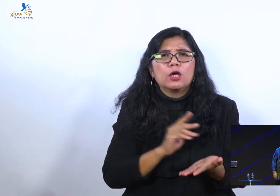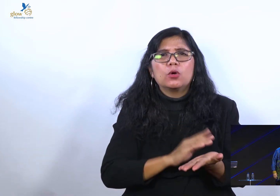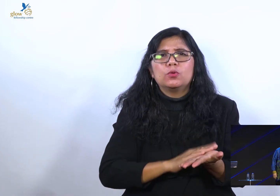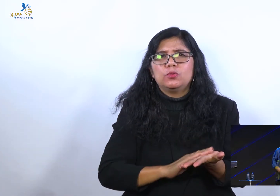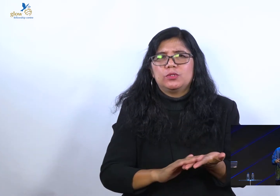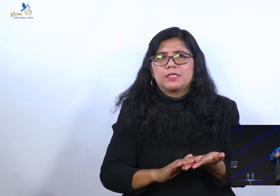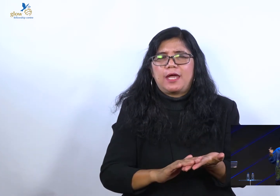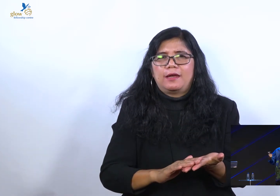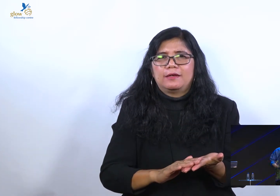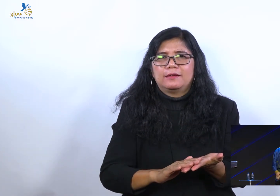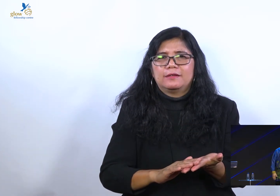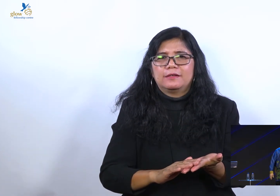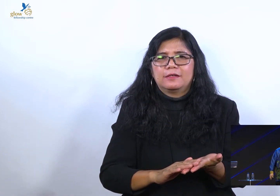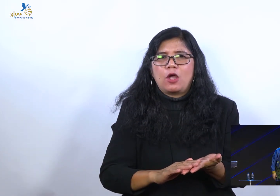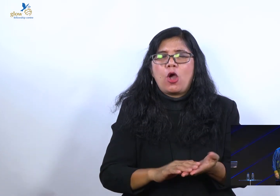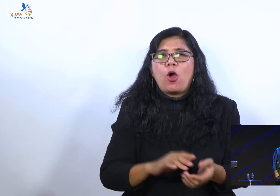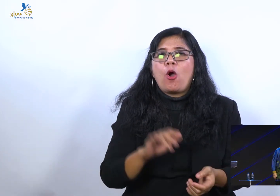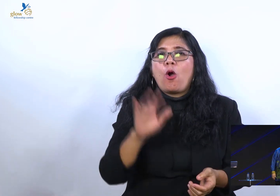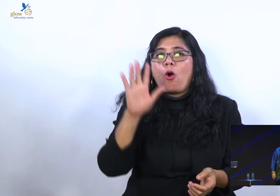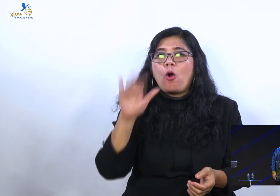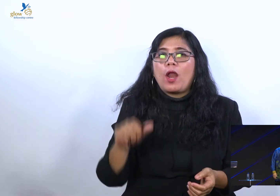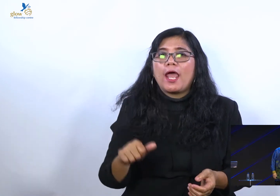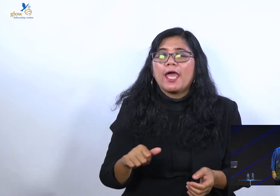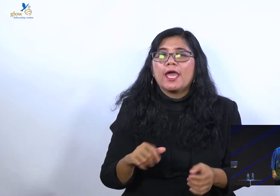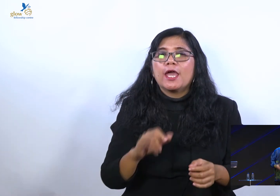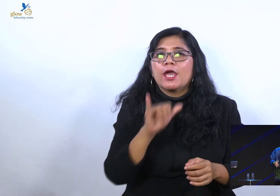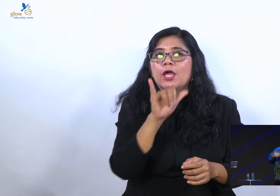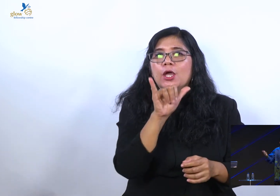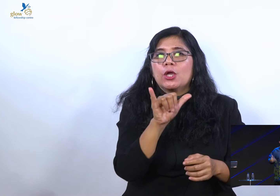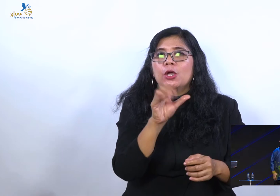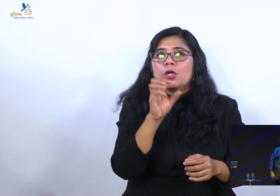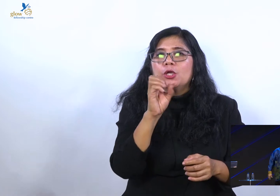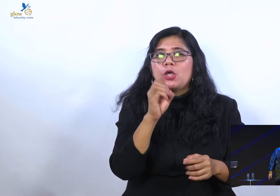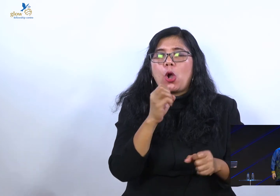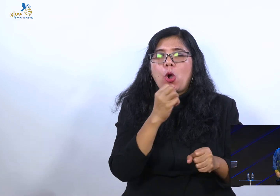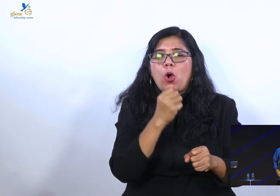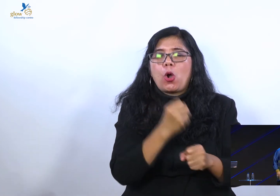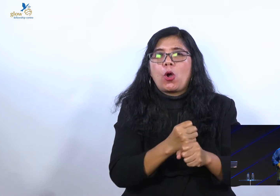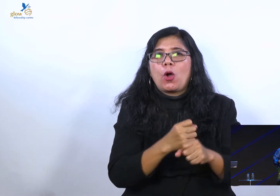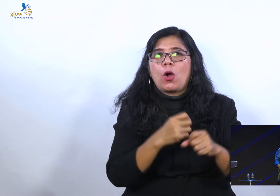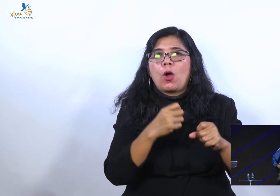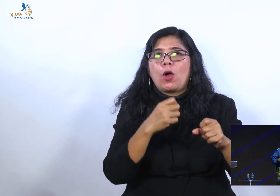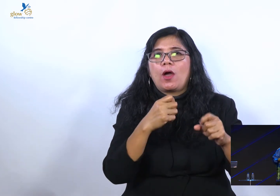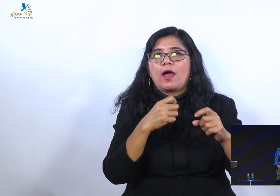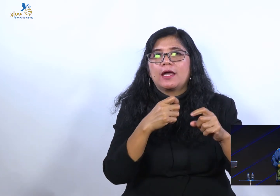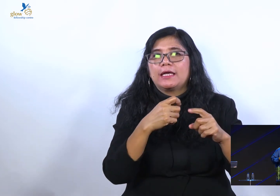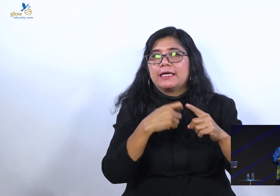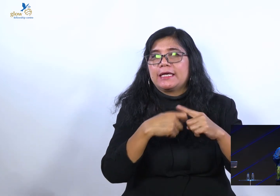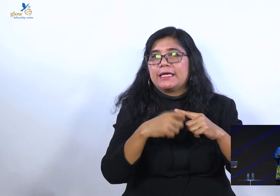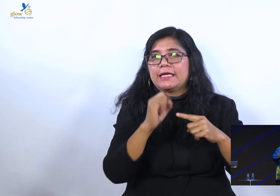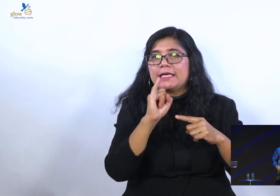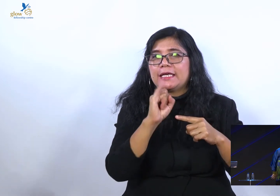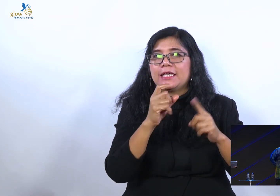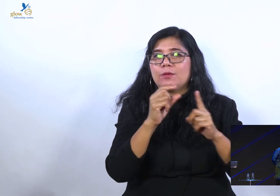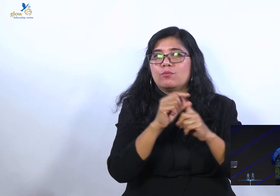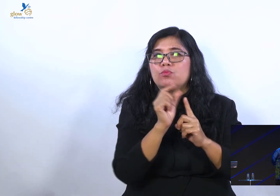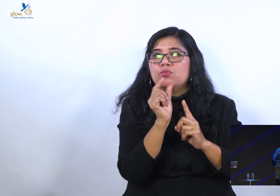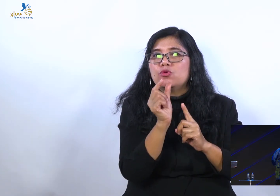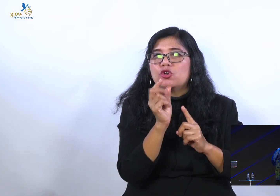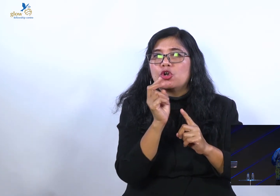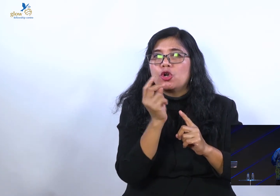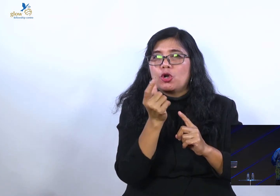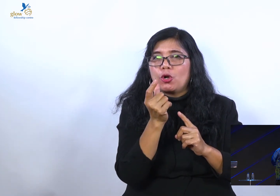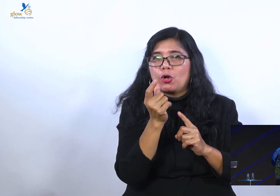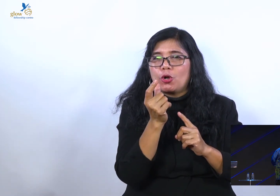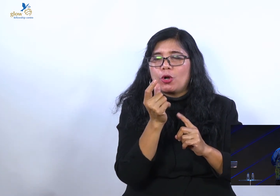Oleh Yom Kippur, Hari Raya Penebusan. Jadi ini penebusan kecil disebutnya.